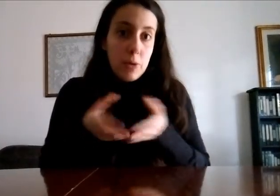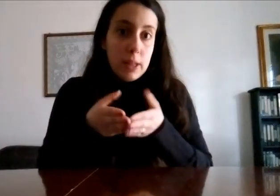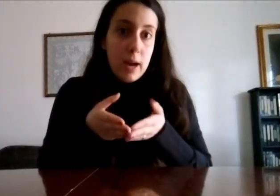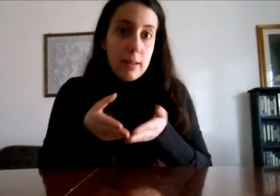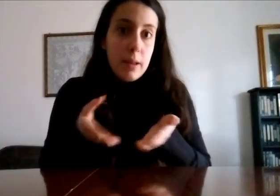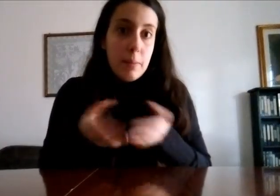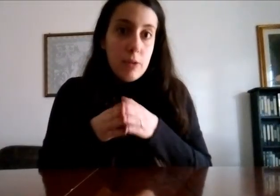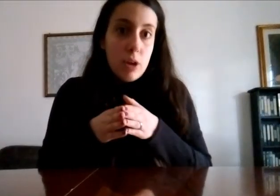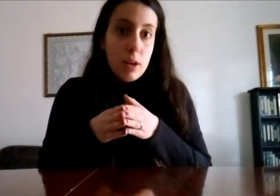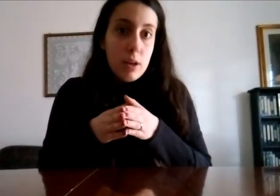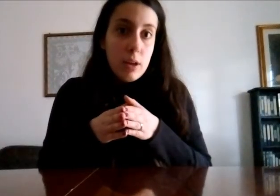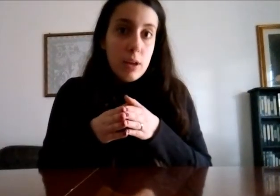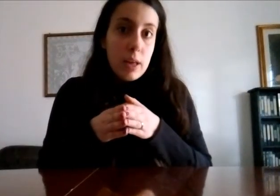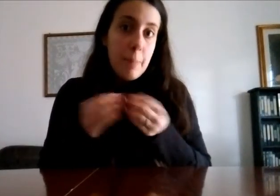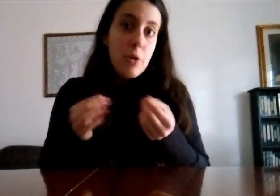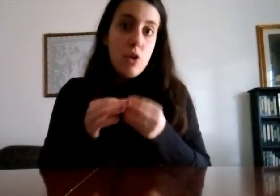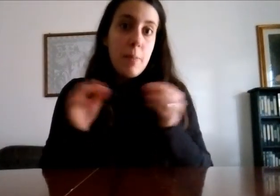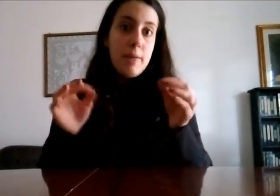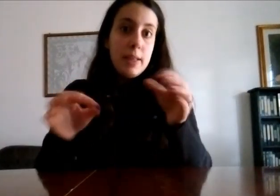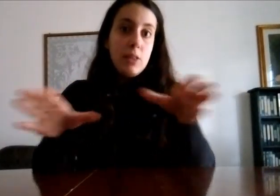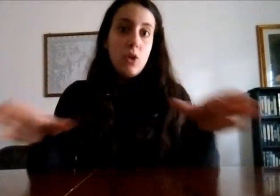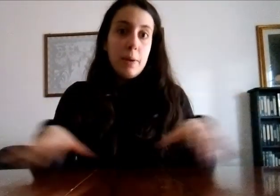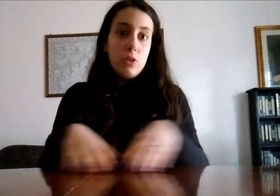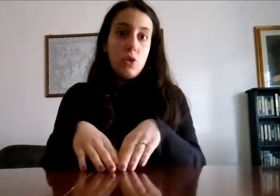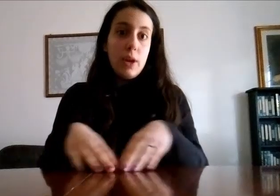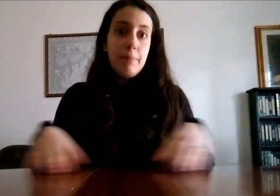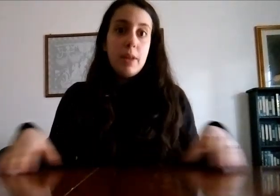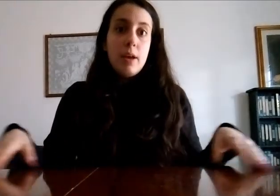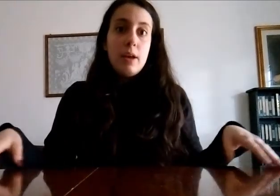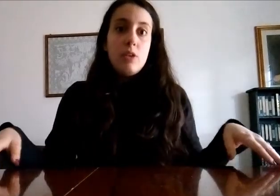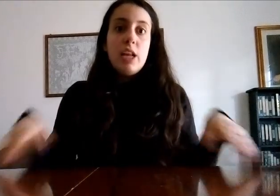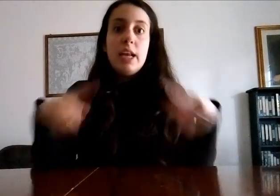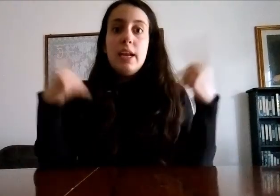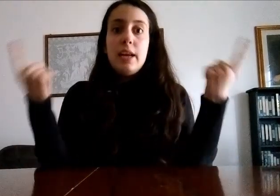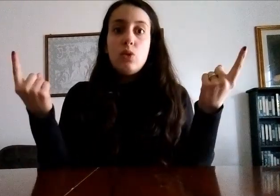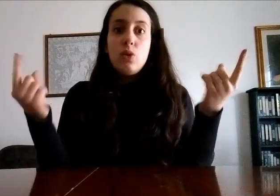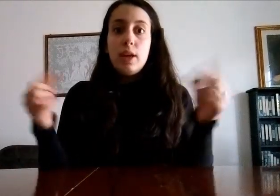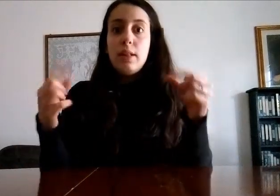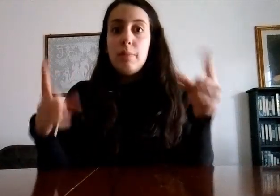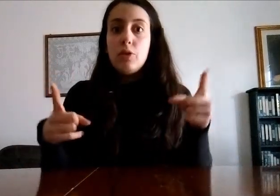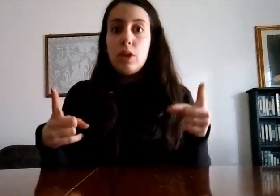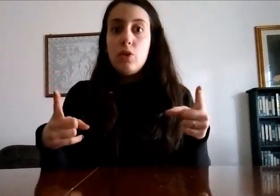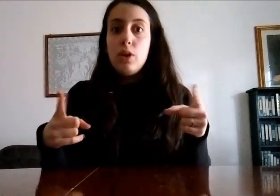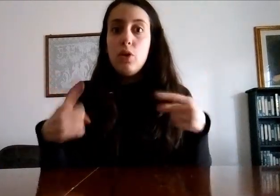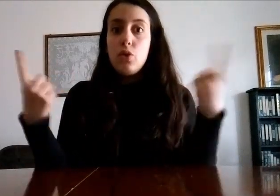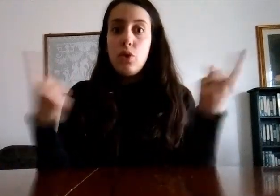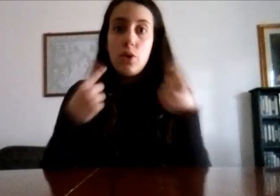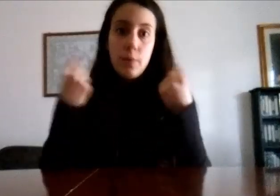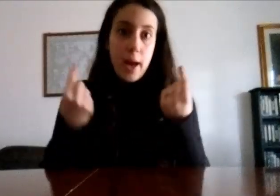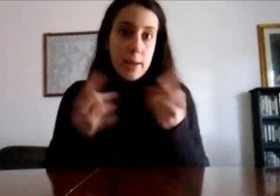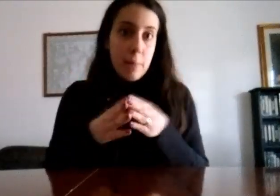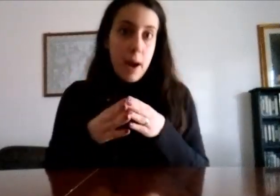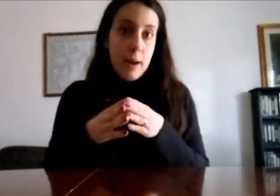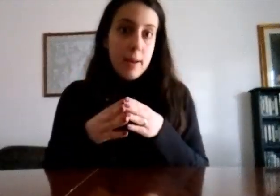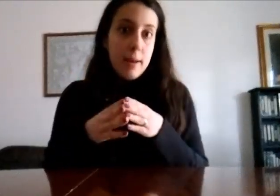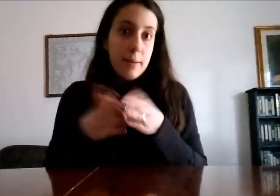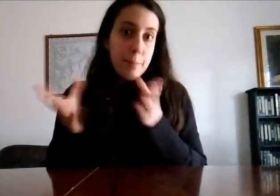portare semplice che poi non ho mai visto le persone c'è gli allenatori che si portano il loro animale in